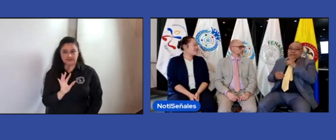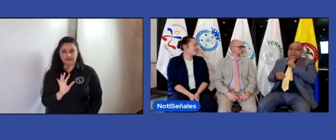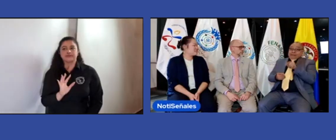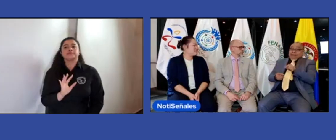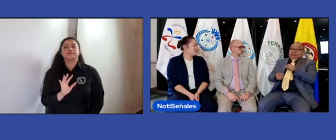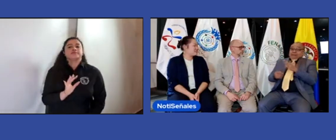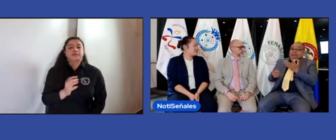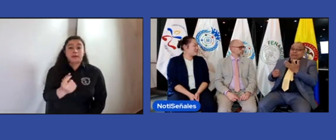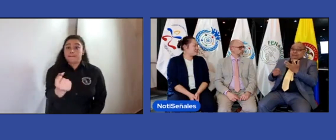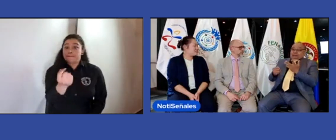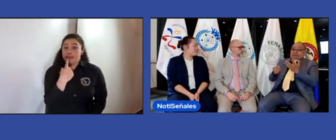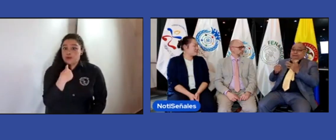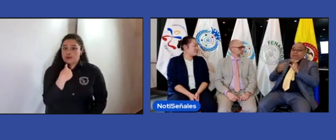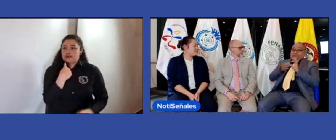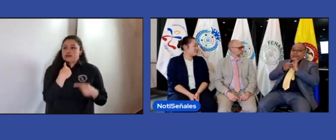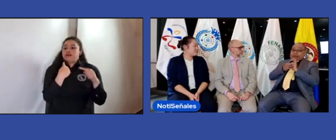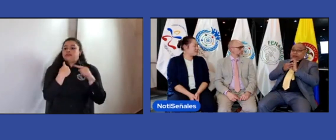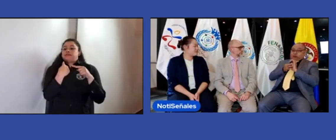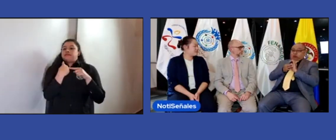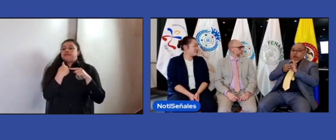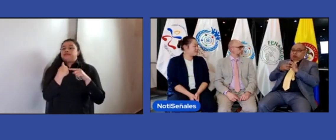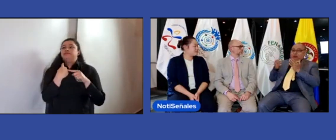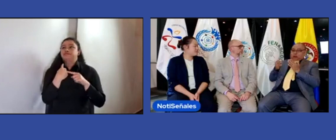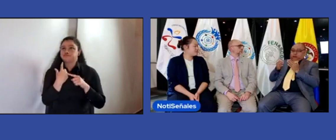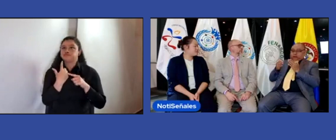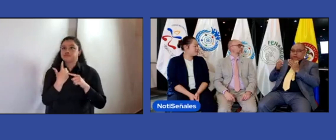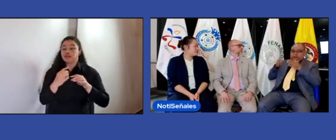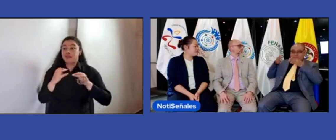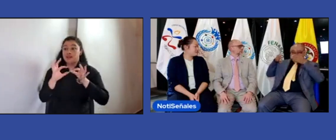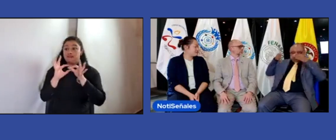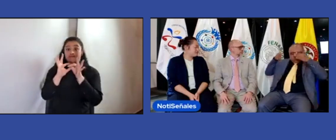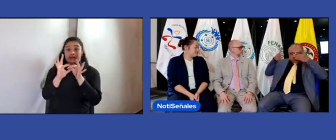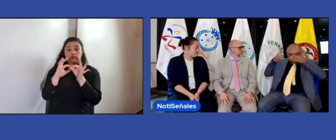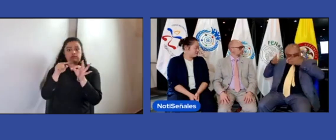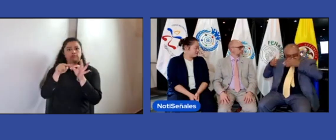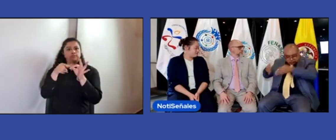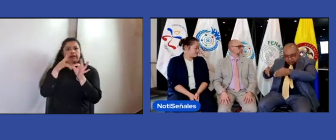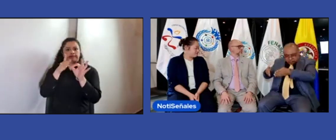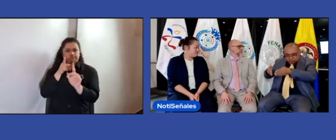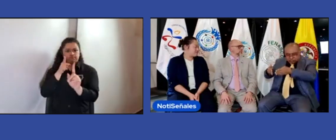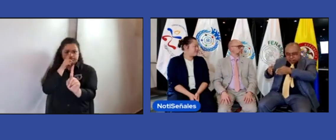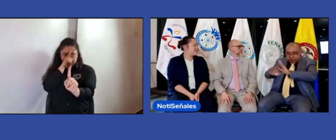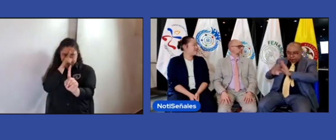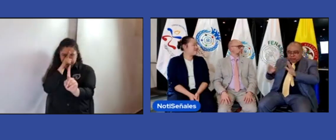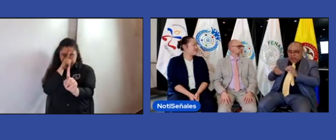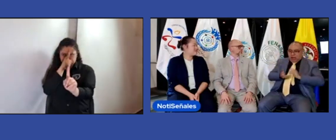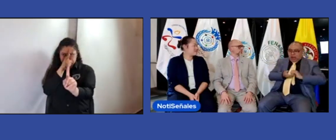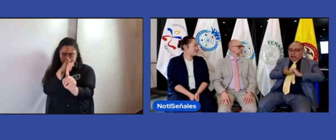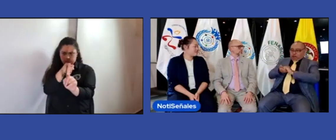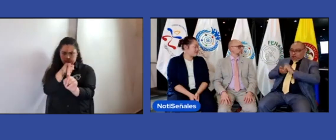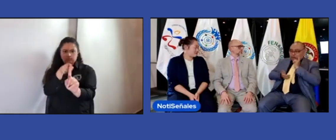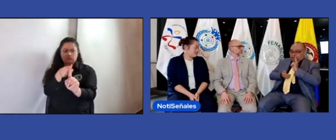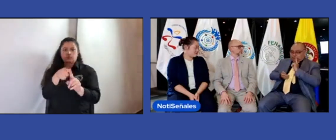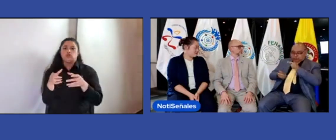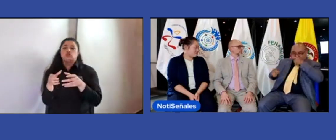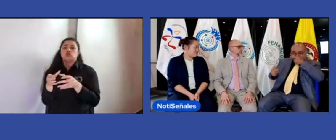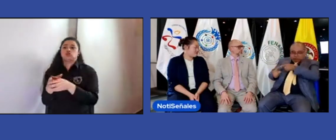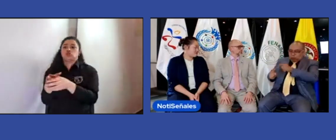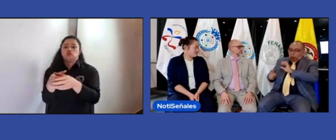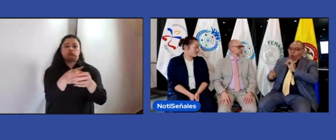bien es una pregunta que nos están dejando acá en redes sociales y es directamente para FENASCOL FENASCOL solamente